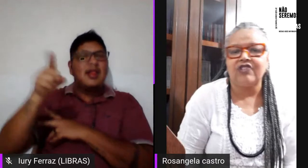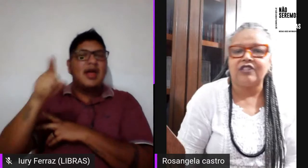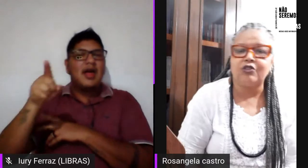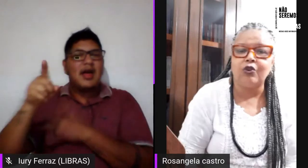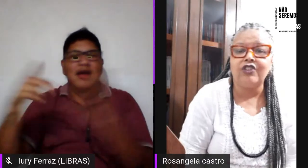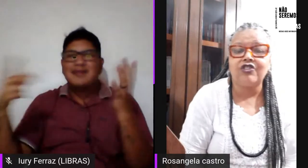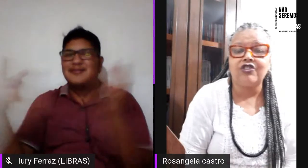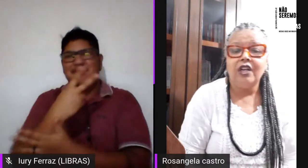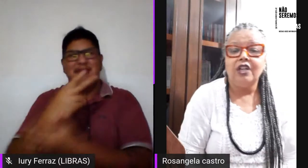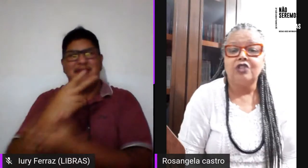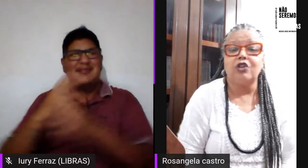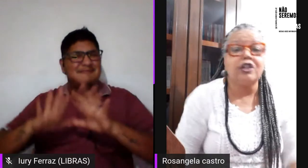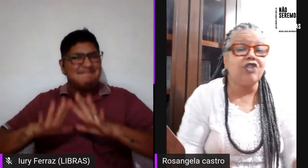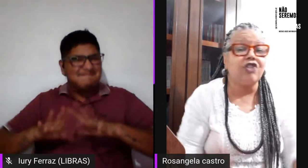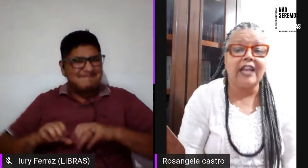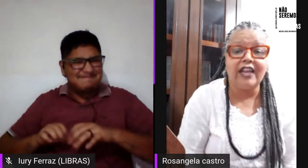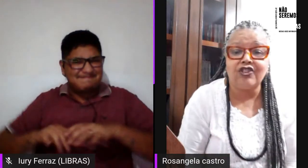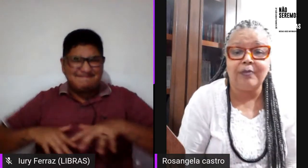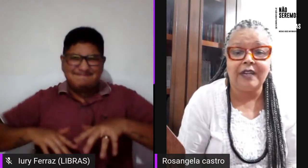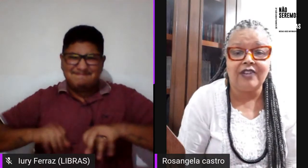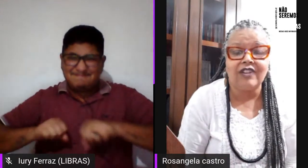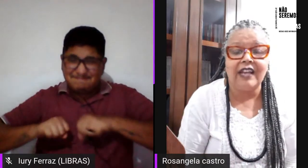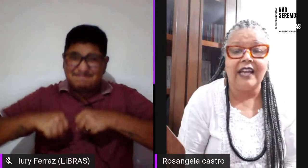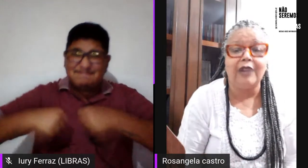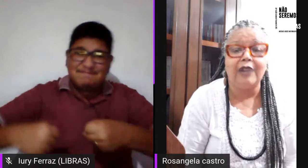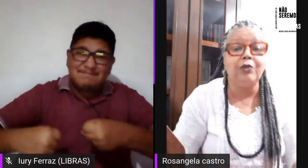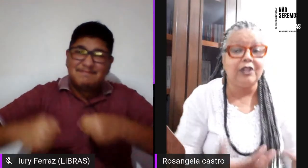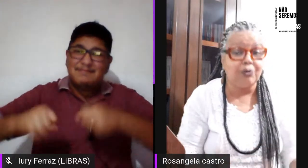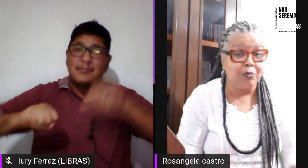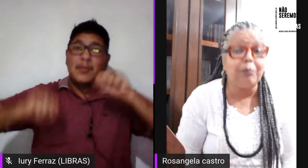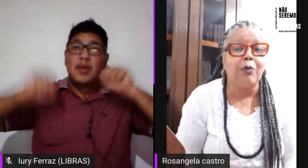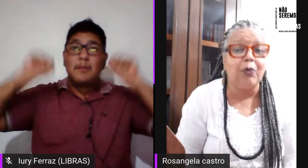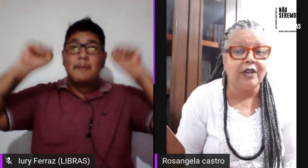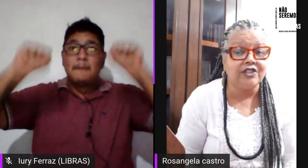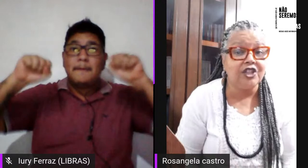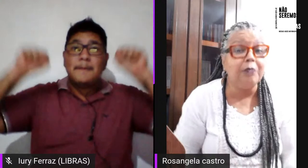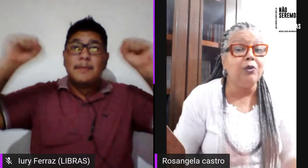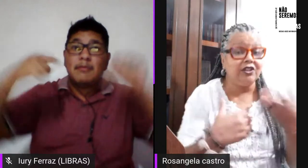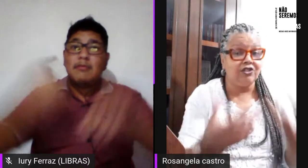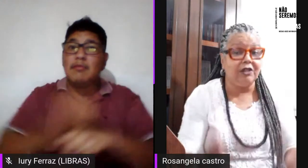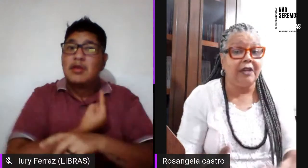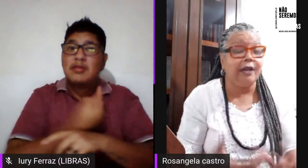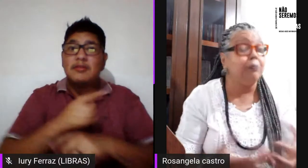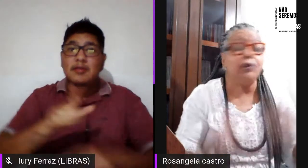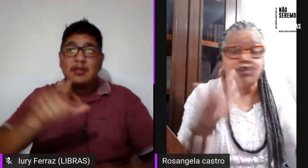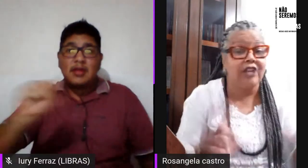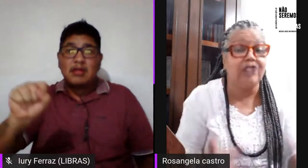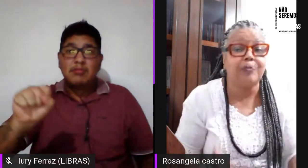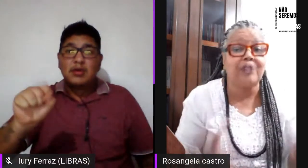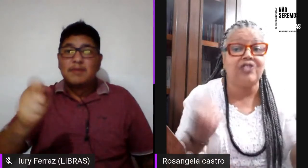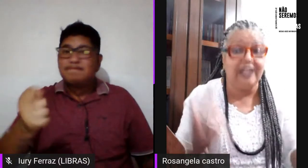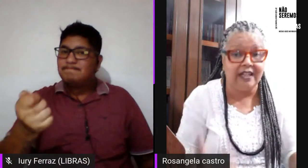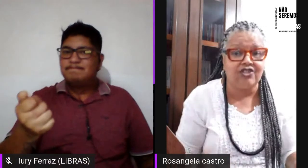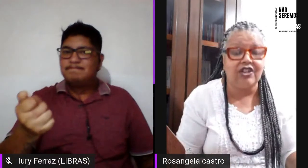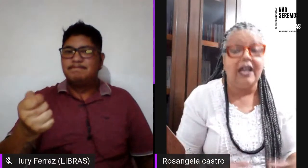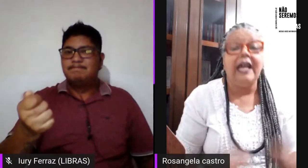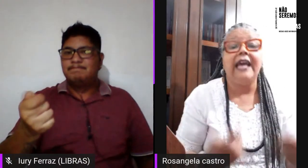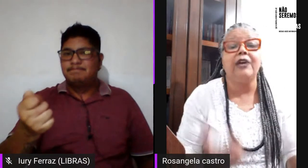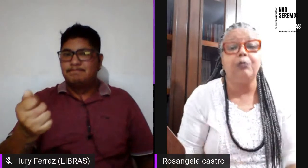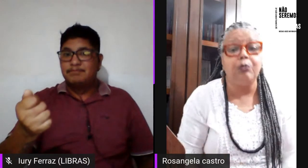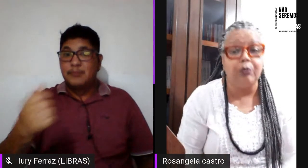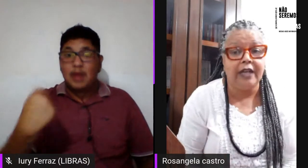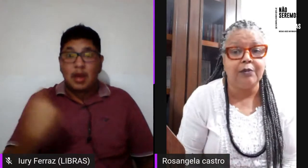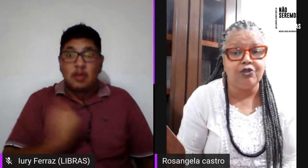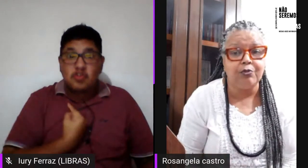manifestações, só que nós lésbicas eram muito poucas e muitas... Nós lésbicas negras